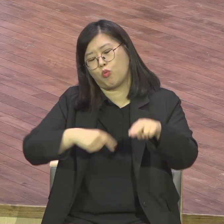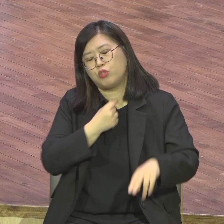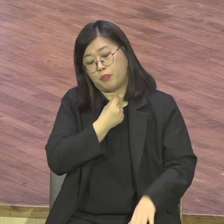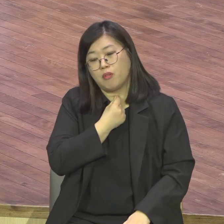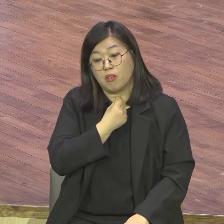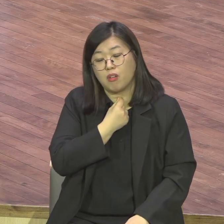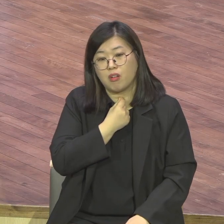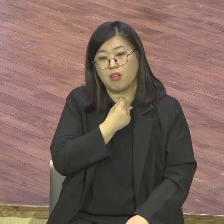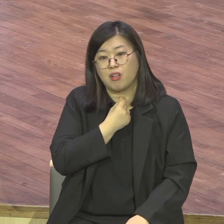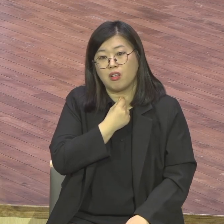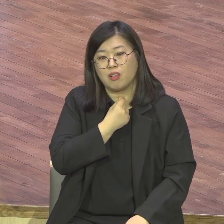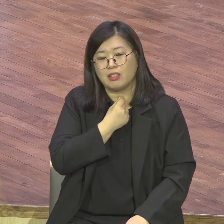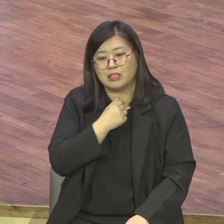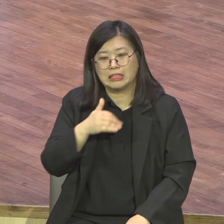사라질 거니까 걱정하지 마세요